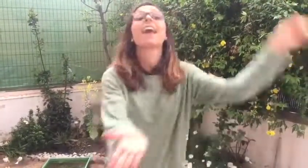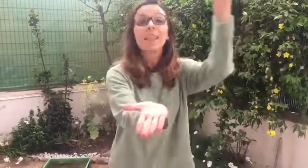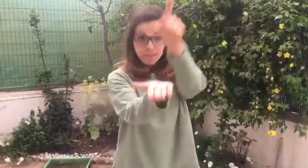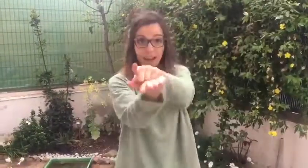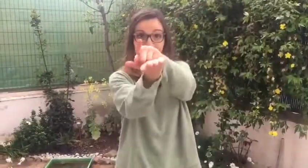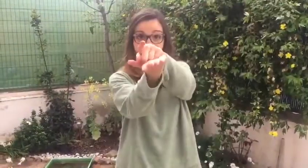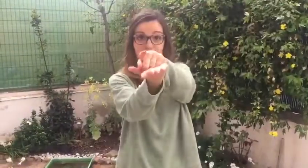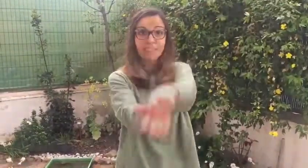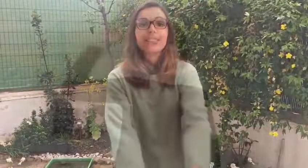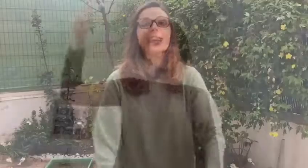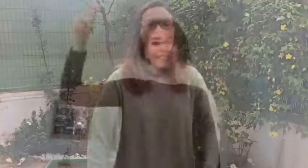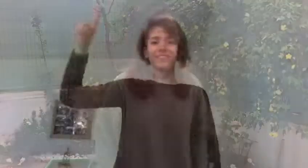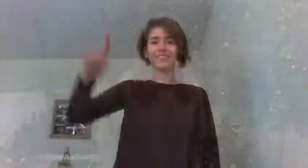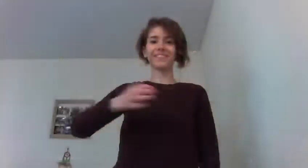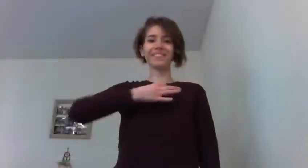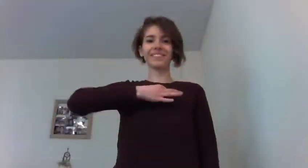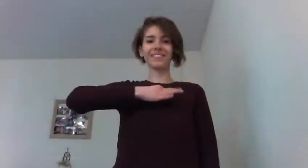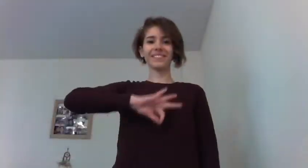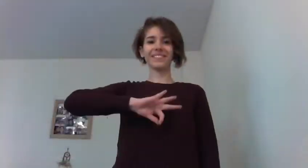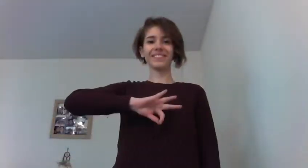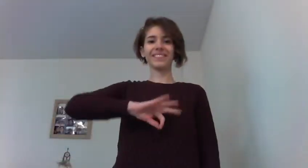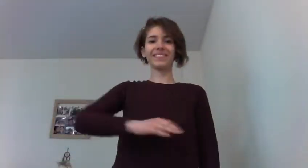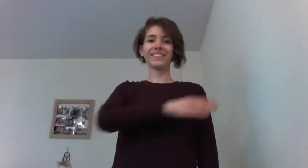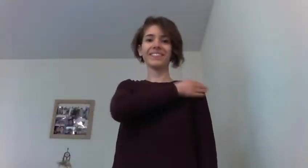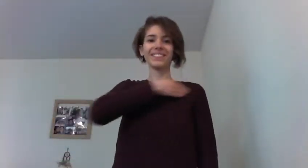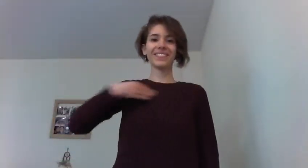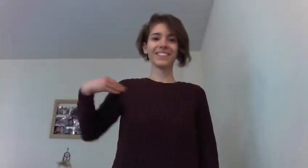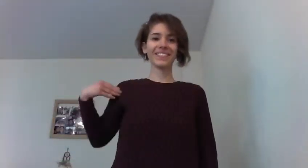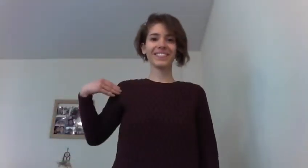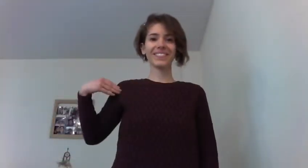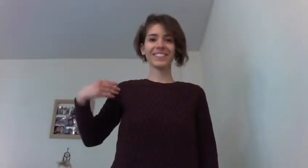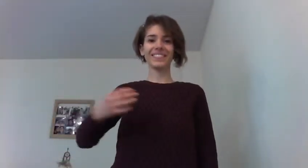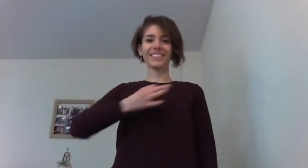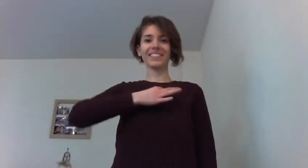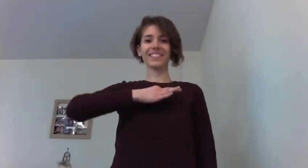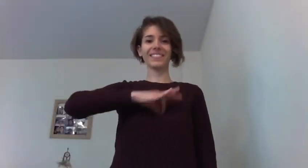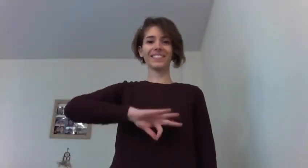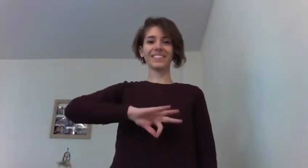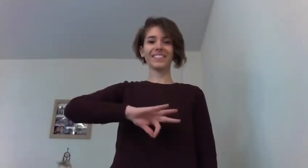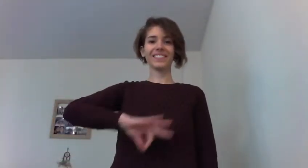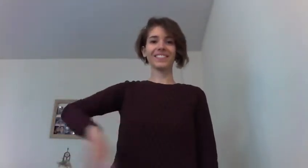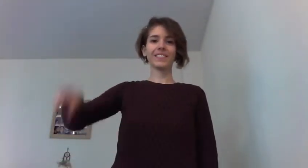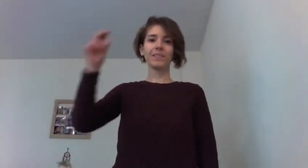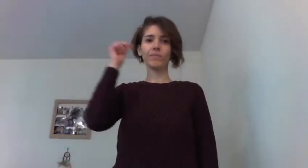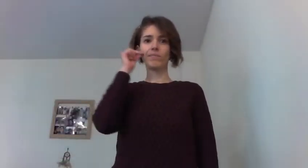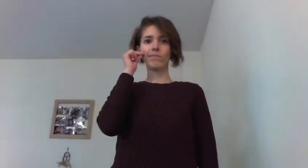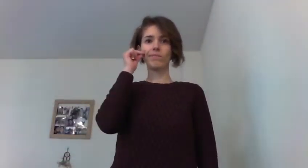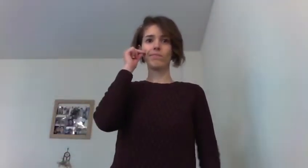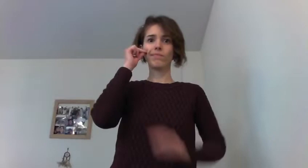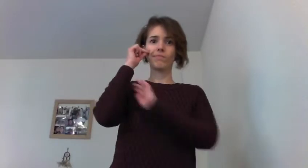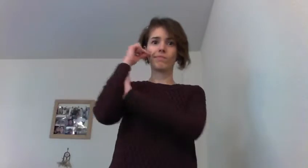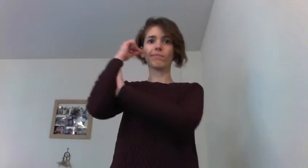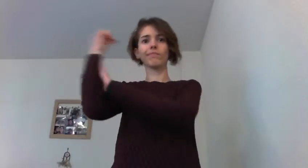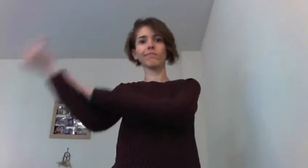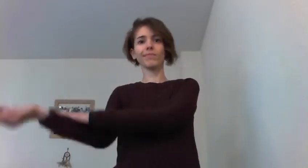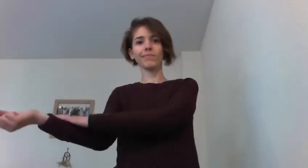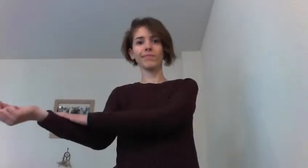más Saber que se puede, querer que se pueda Quitarse los miedos,